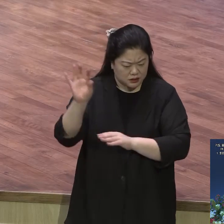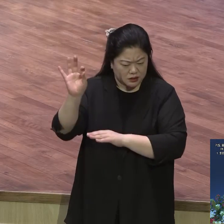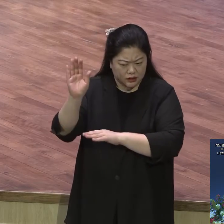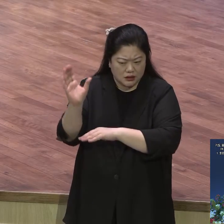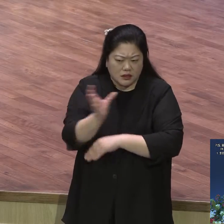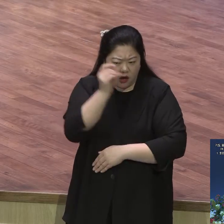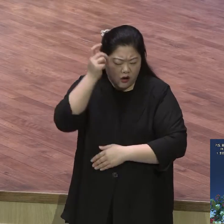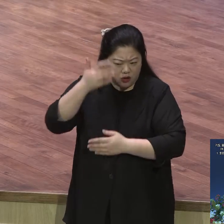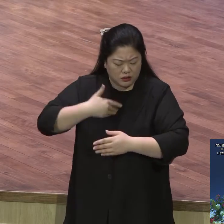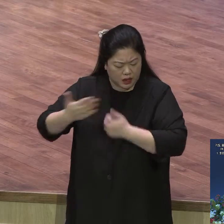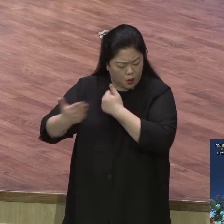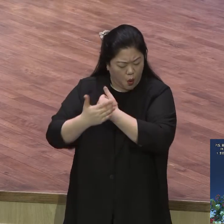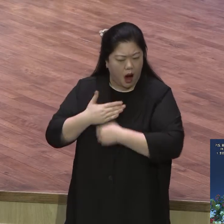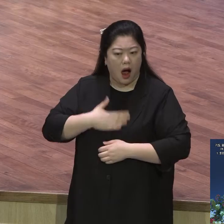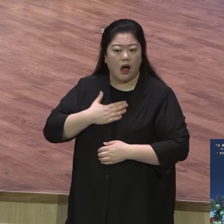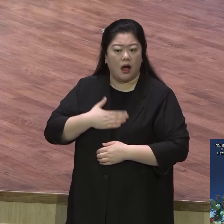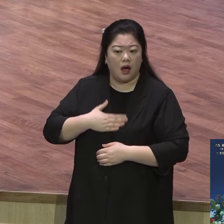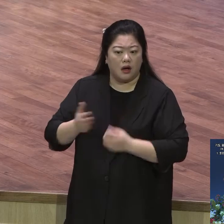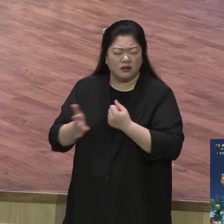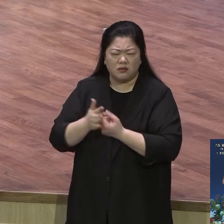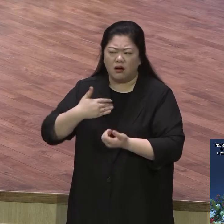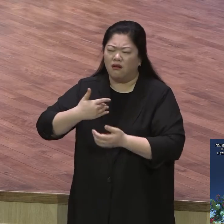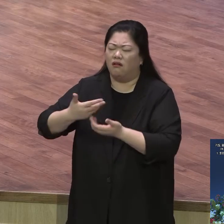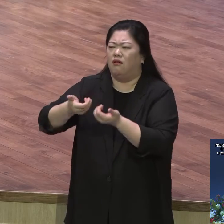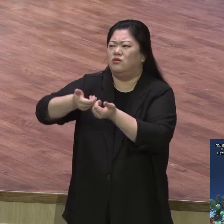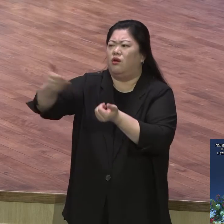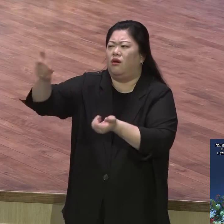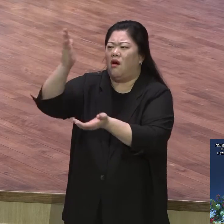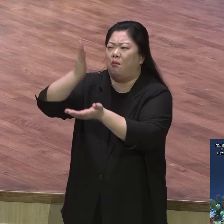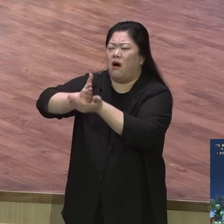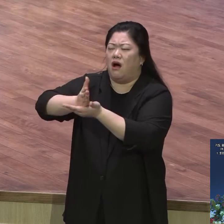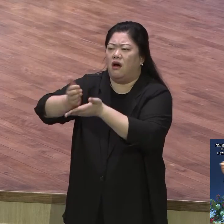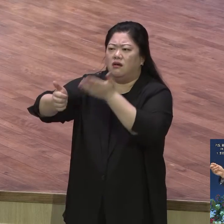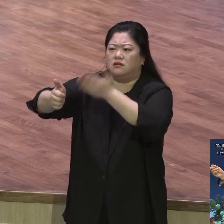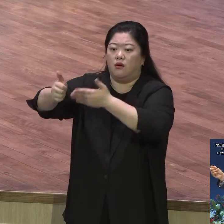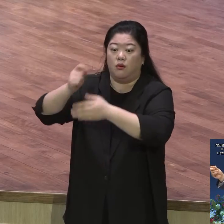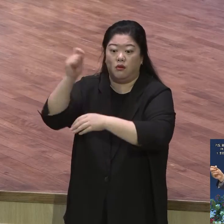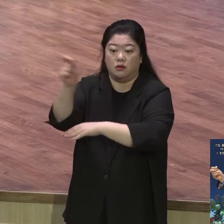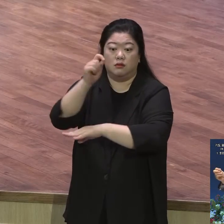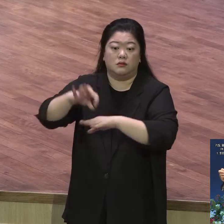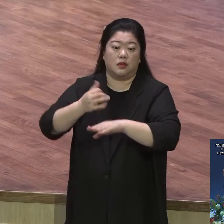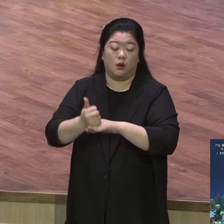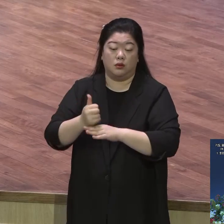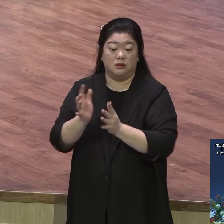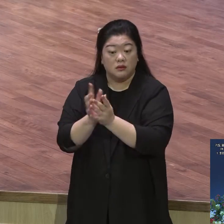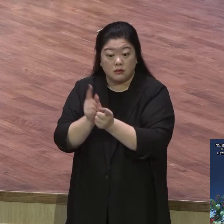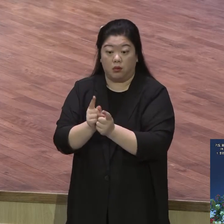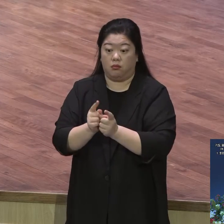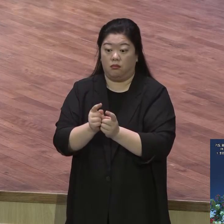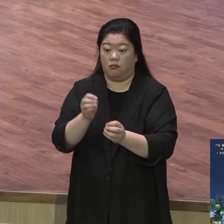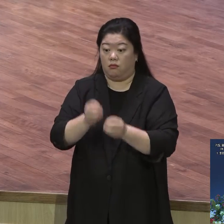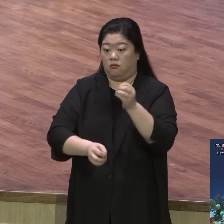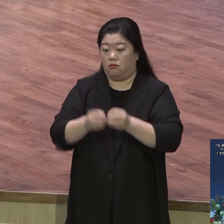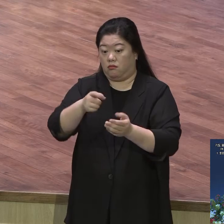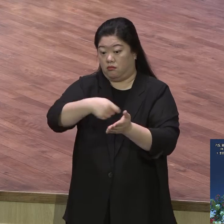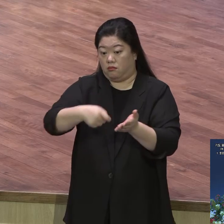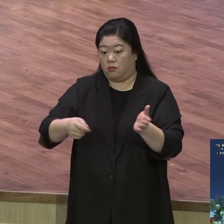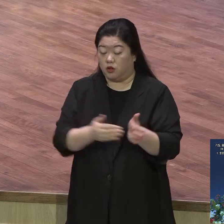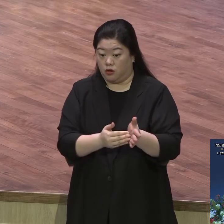성령을 내게 거두지 마 없어서 그랬다 거두고 갔기 때문에 그런데 예수님 마가다르빡 성령이 임한